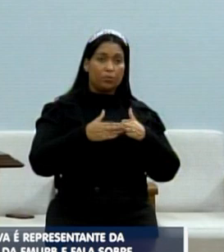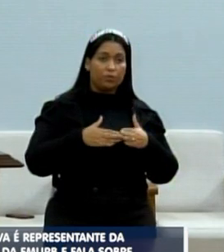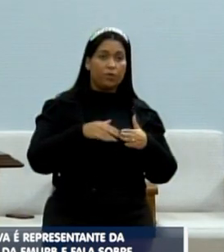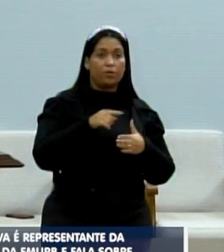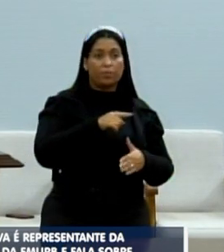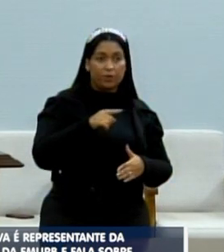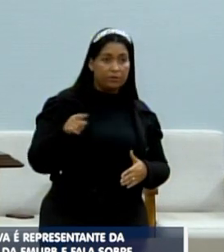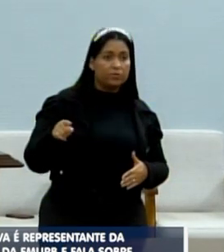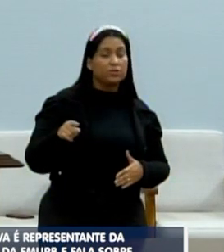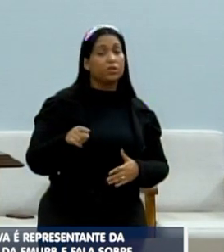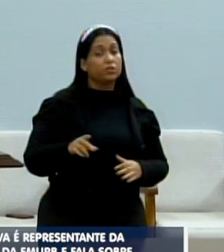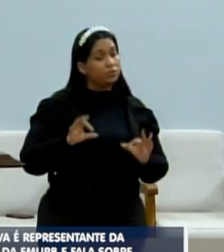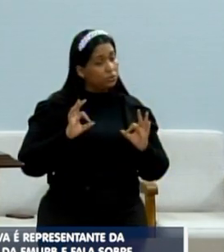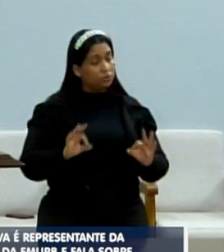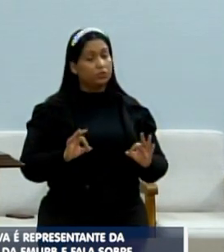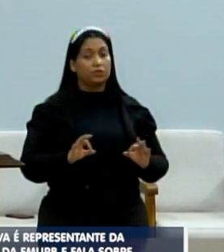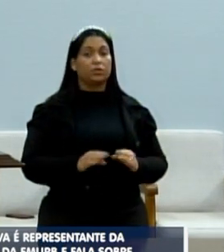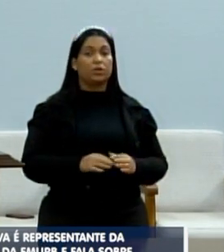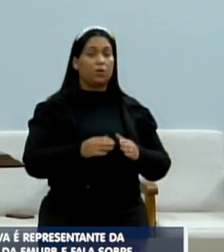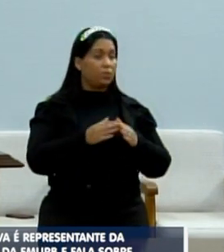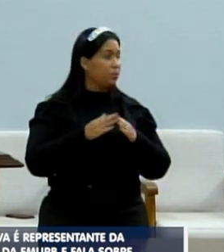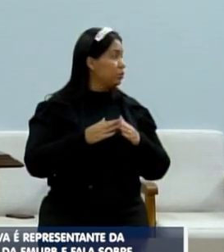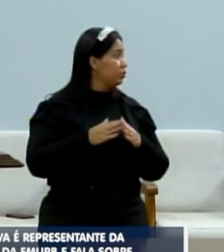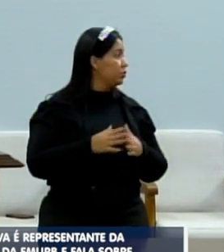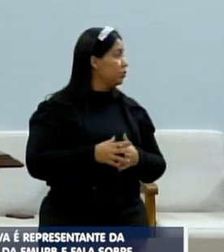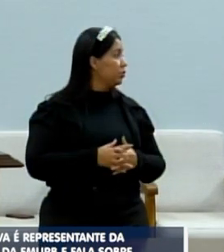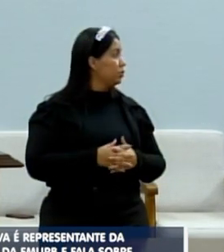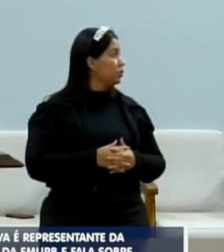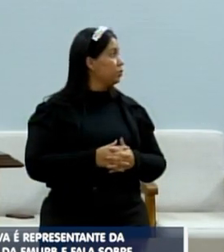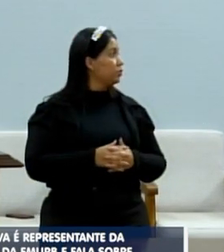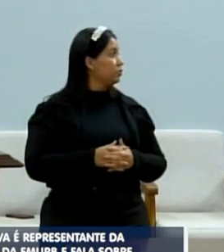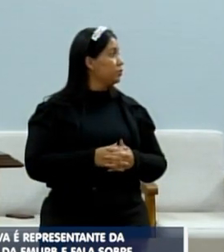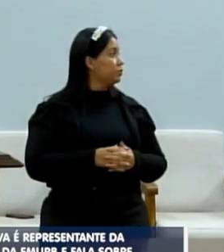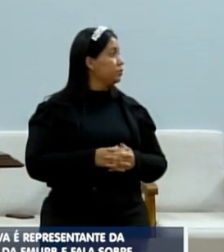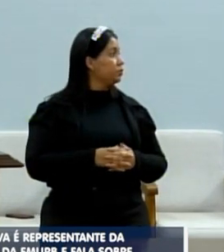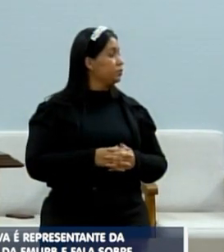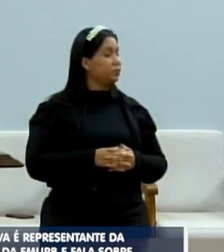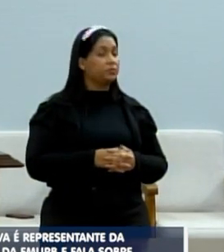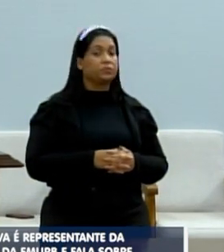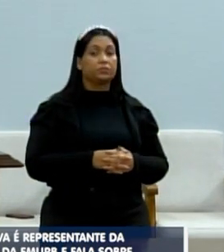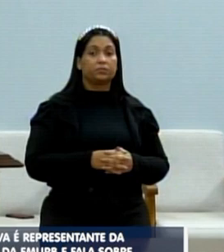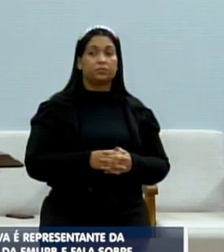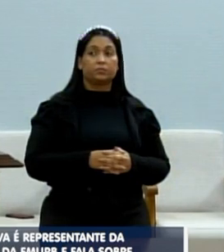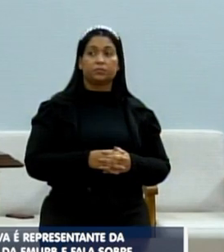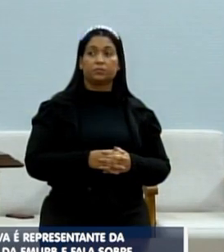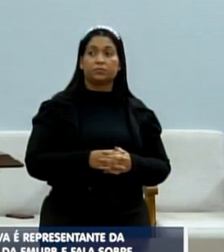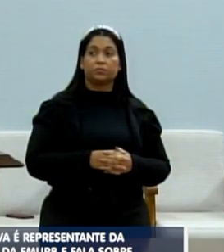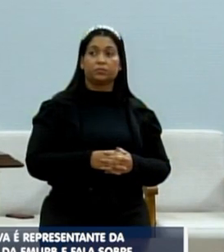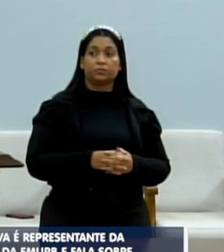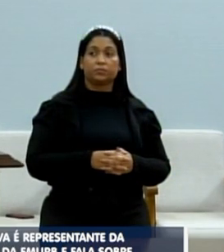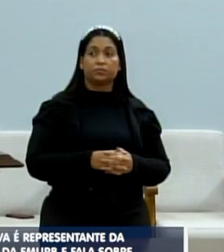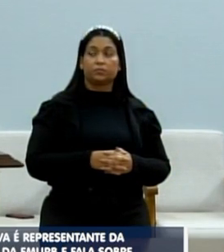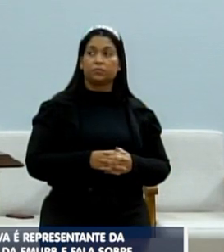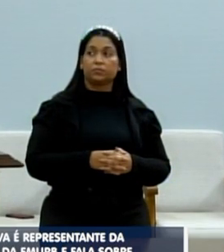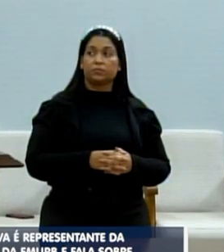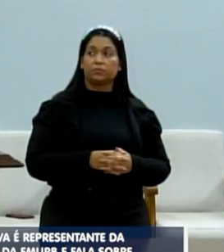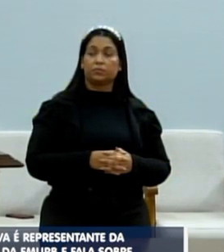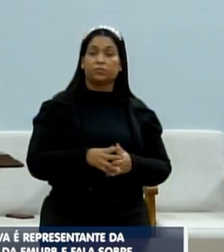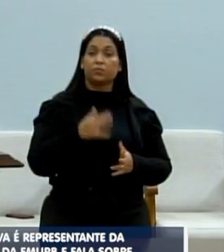senhores aí, de coração, é um apelo